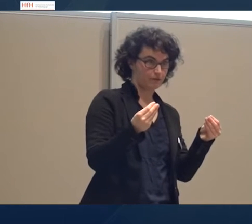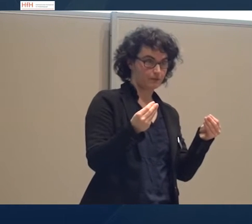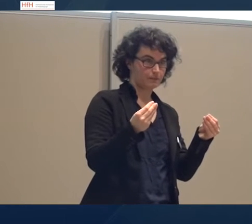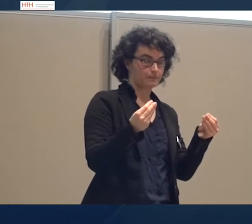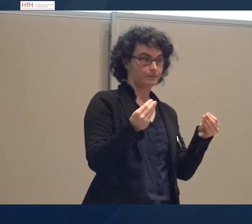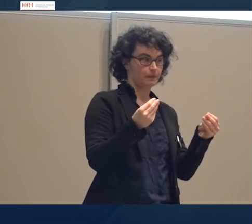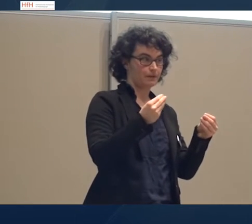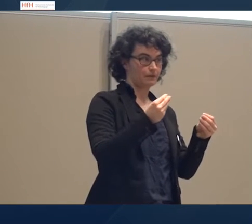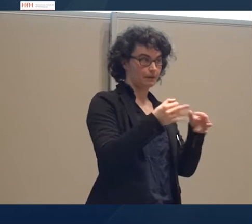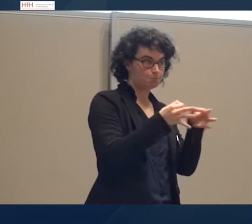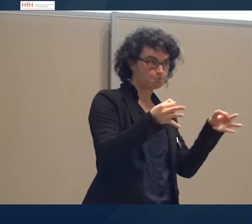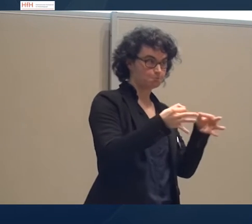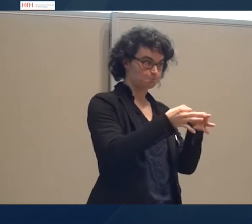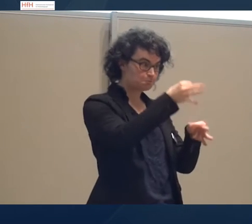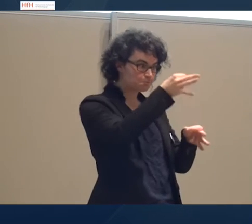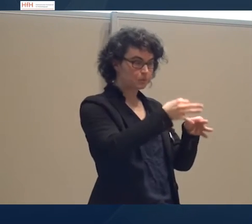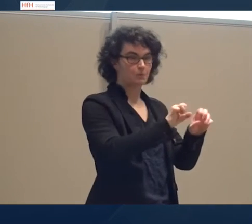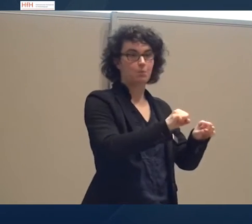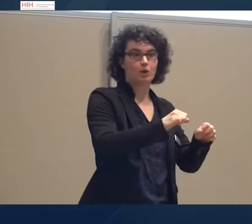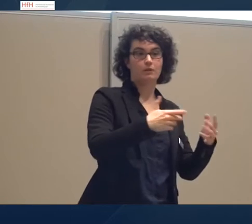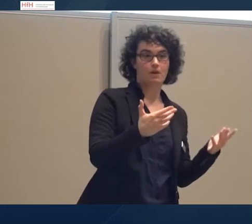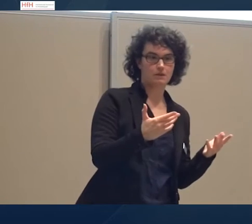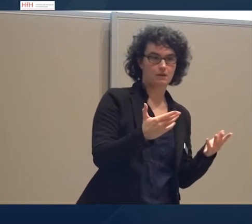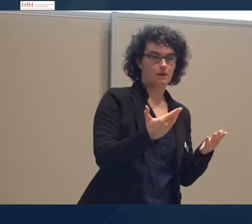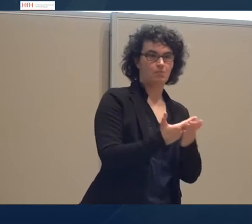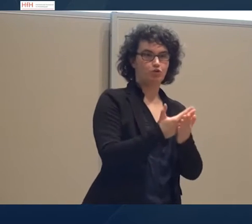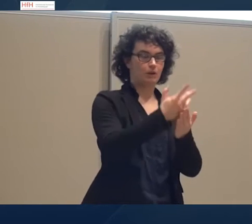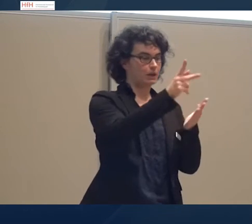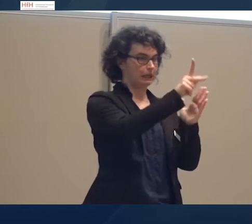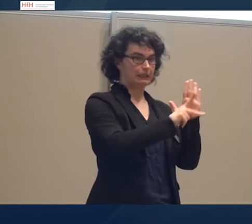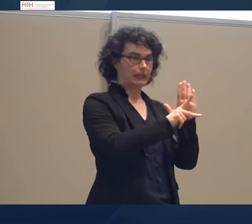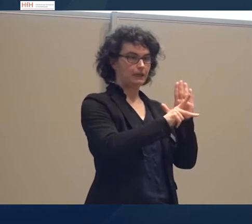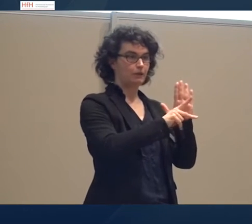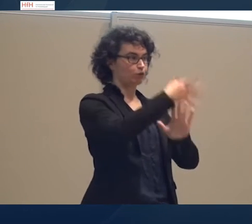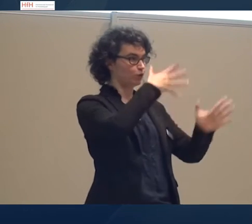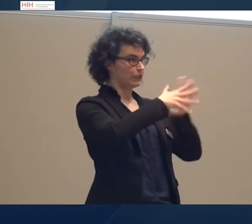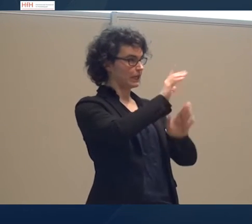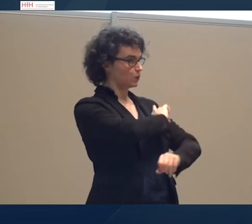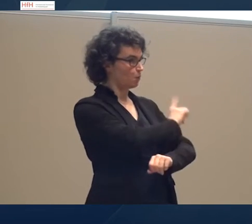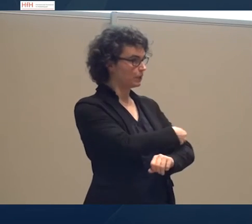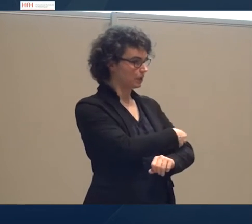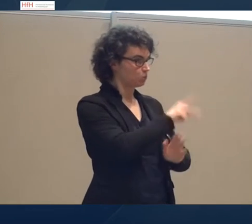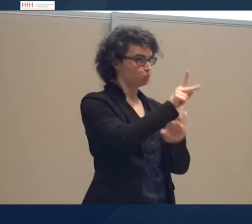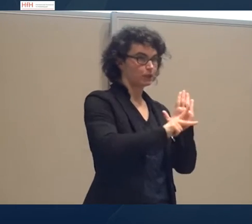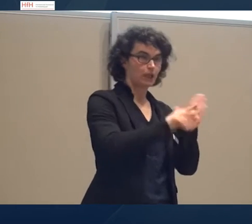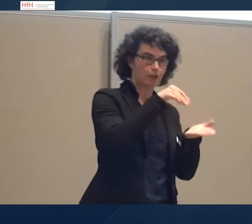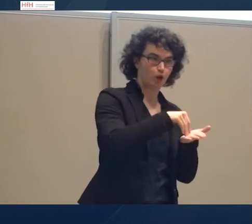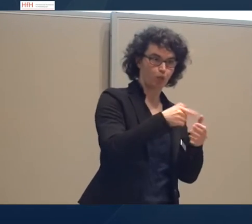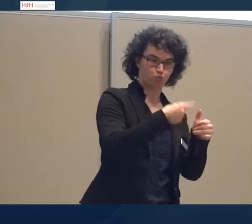Warum? Naja, es könnte sein, dass es bestimmte Kriterien für Textkompetenz gibt, die zwar vorhanden sind, aber bis man die